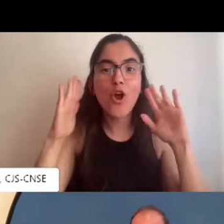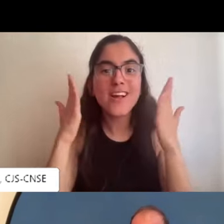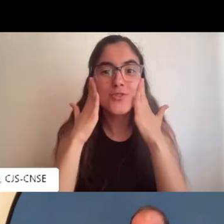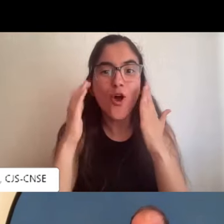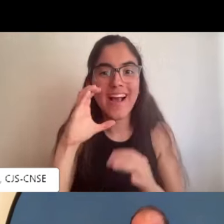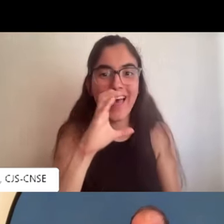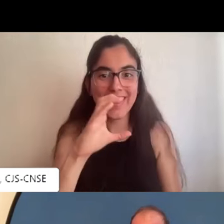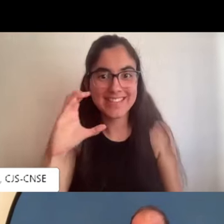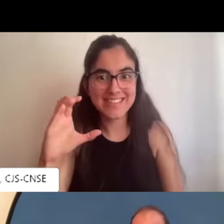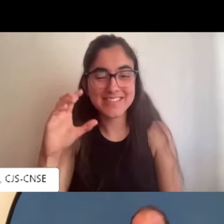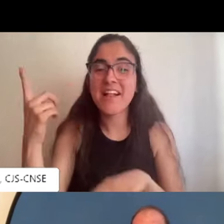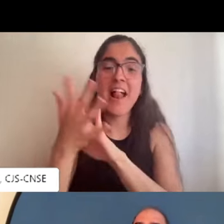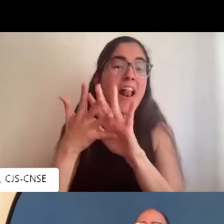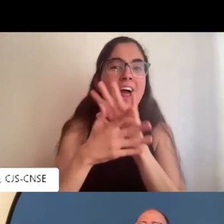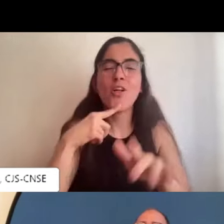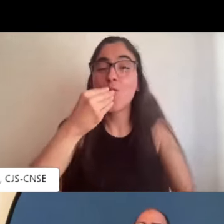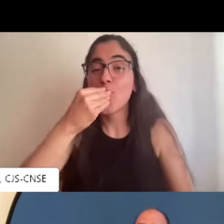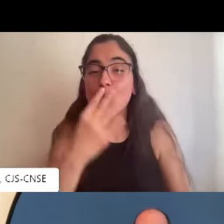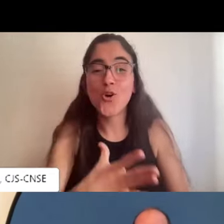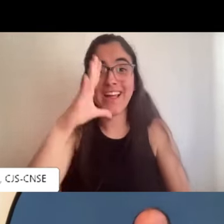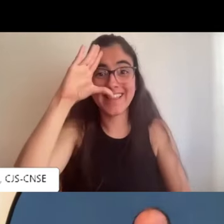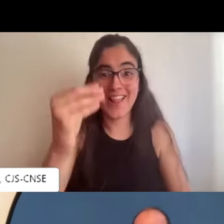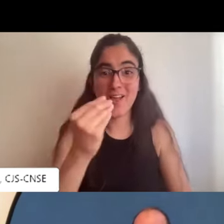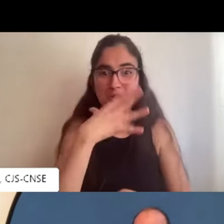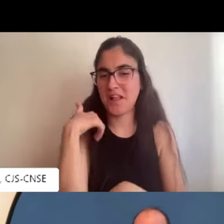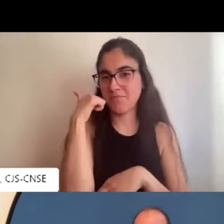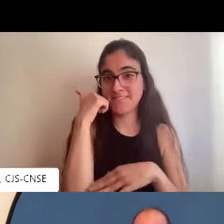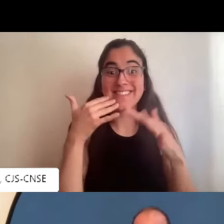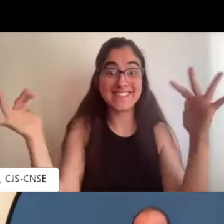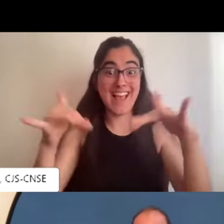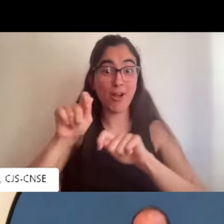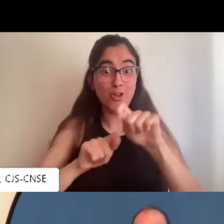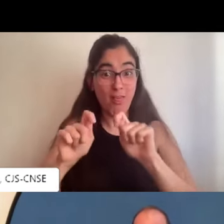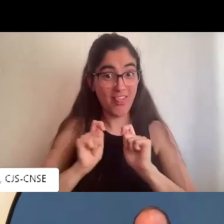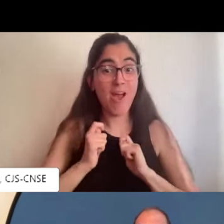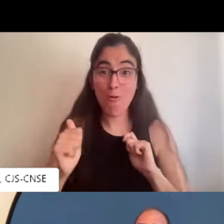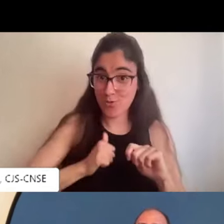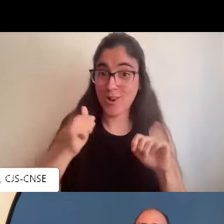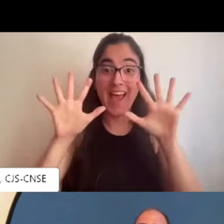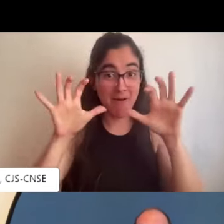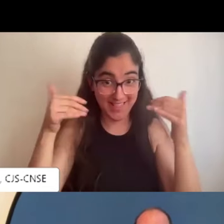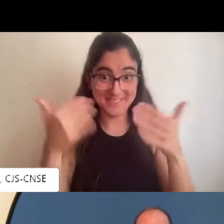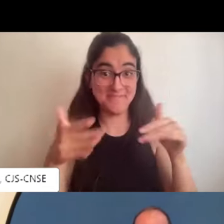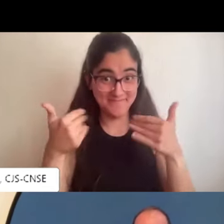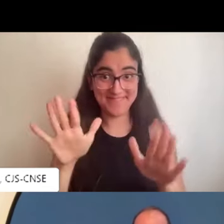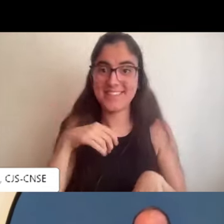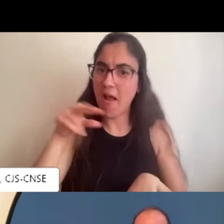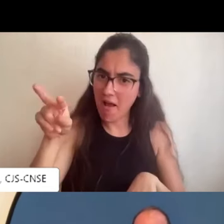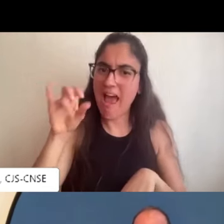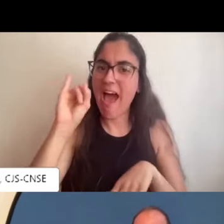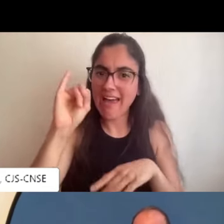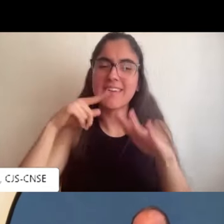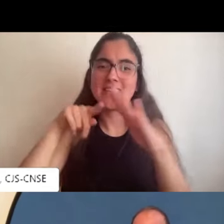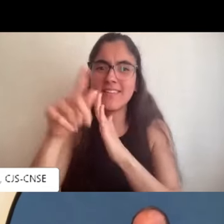yo me enteré el año pasado en el congreso de cárceres charlando pues me comentaron esto y bueno pues la verdad es que en esa